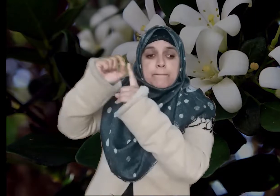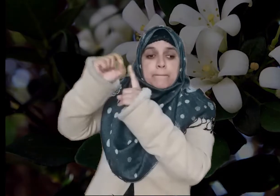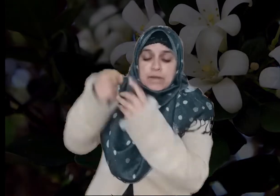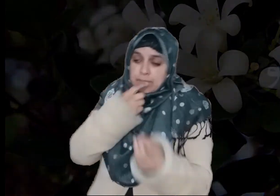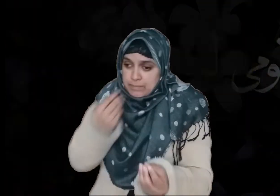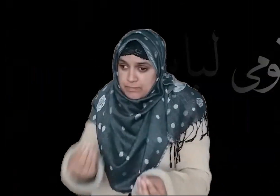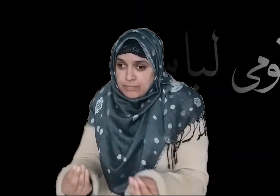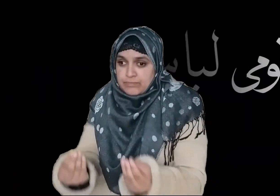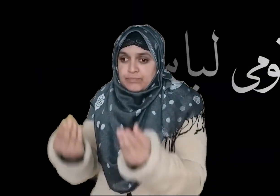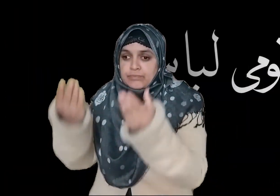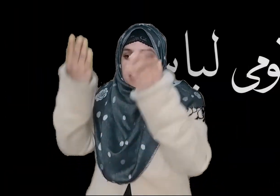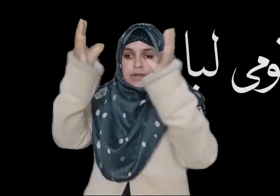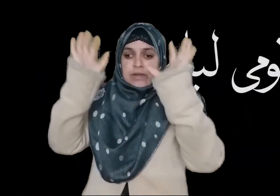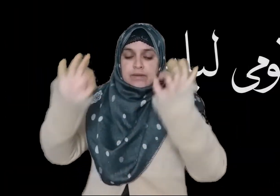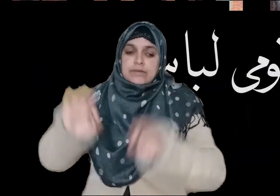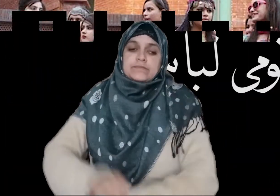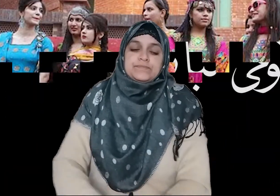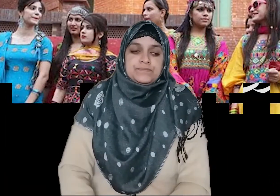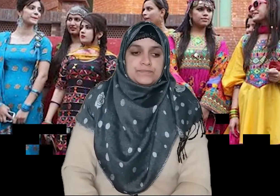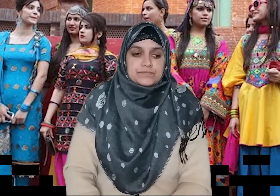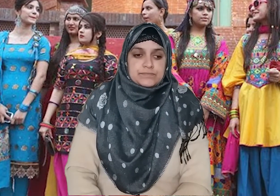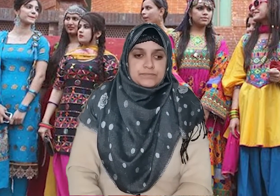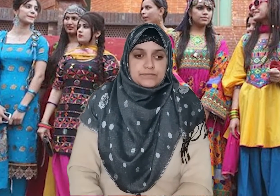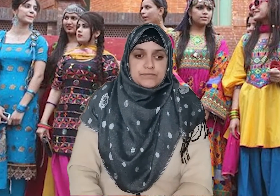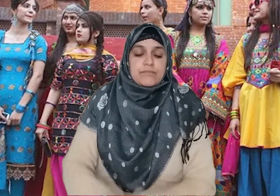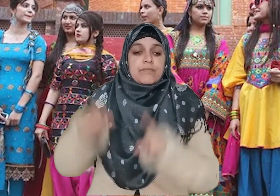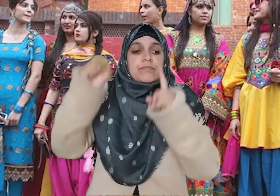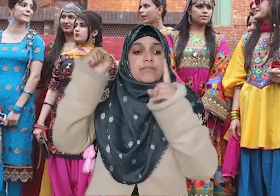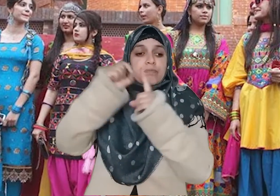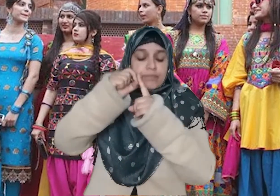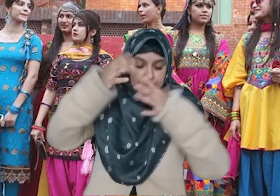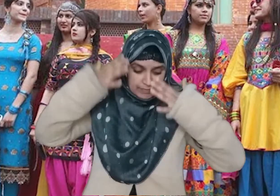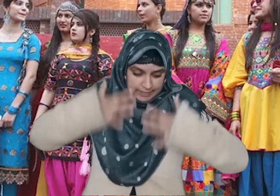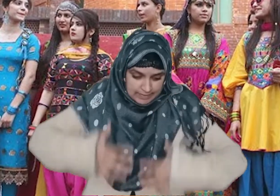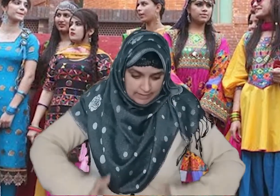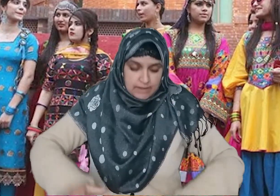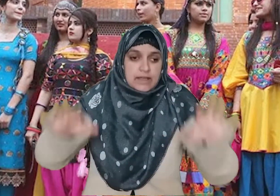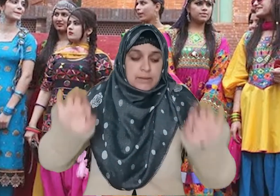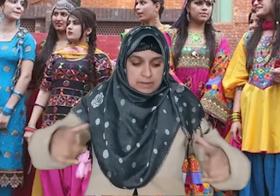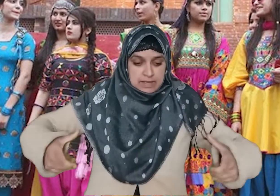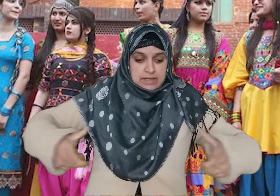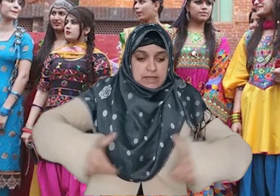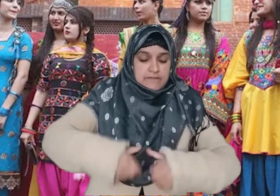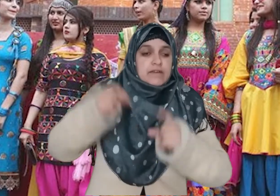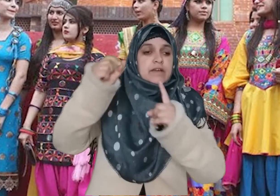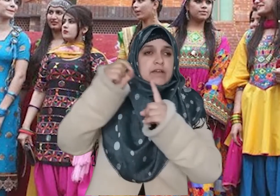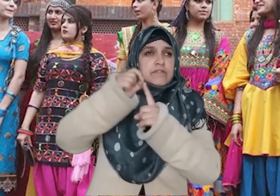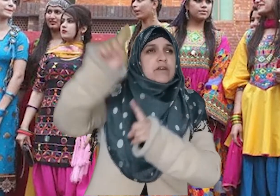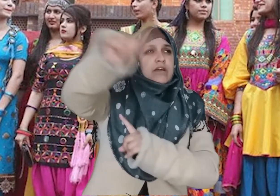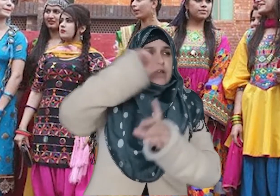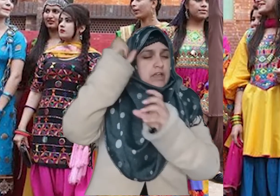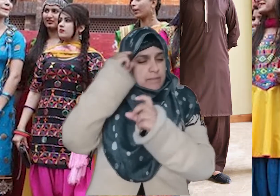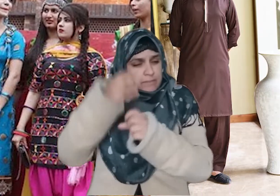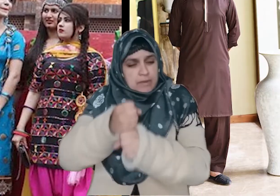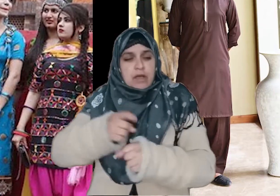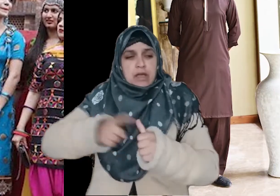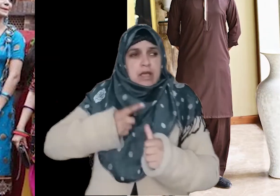قومی لباس یوں تو پاکستان میں کافی لباس پہنے جاتے ہیں لیکن سابقہ وزیراعظم گھٹو کے زمانے سے